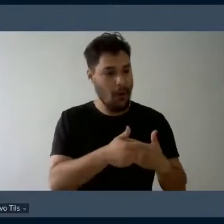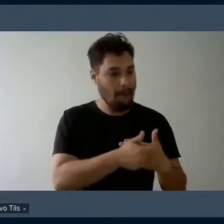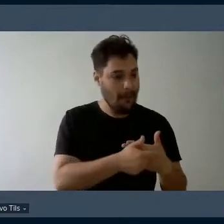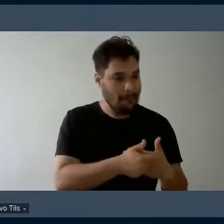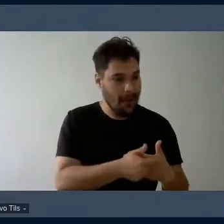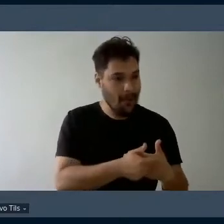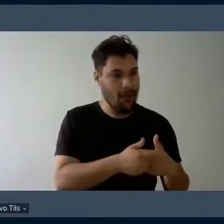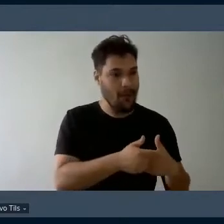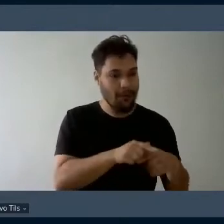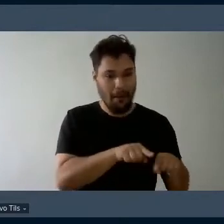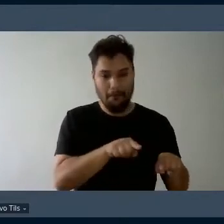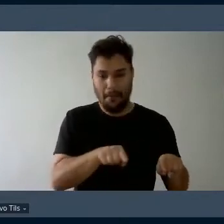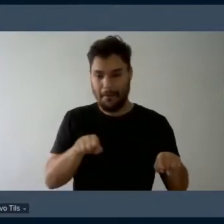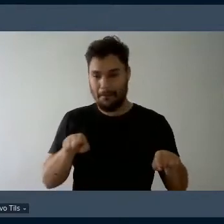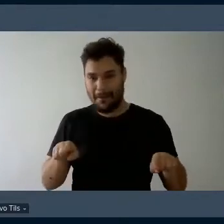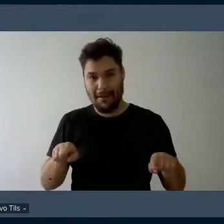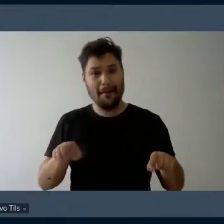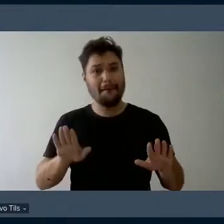então